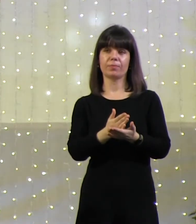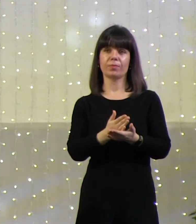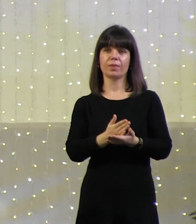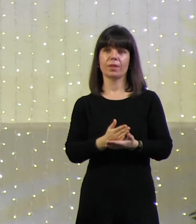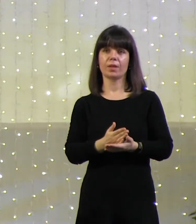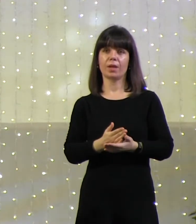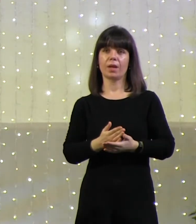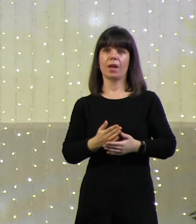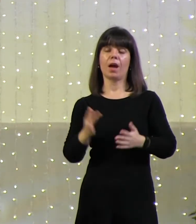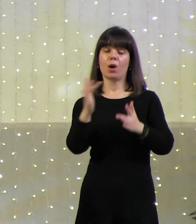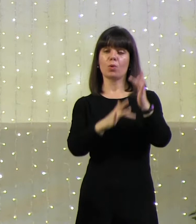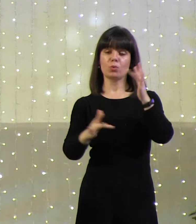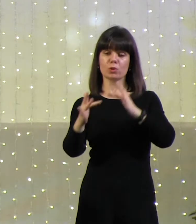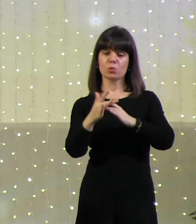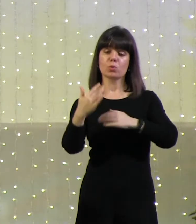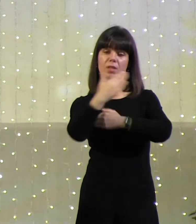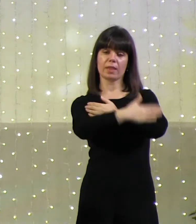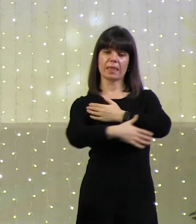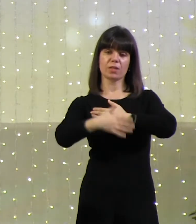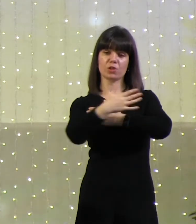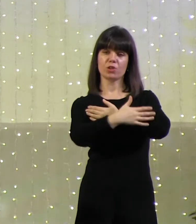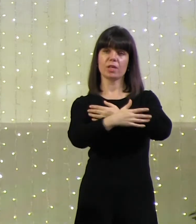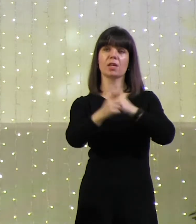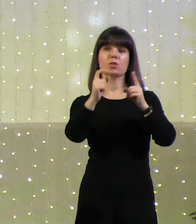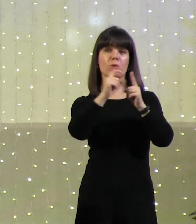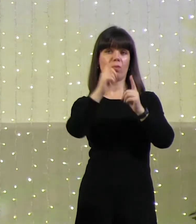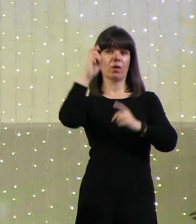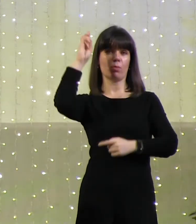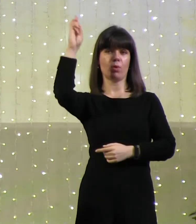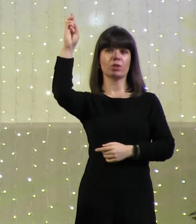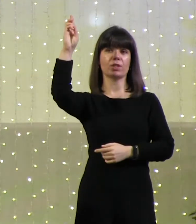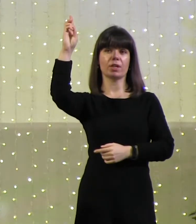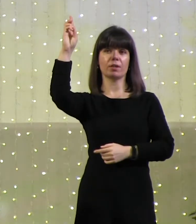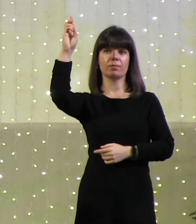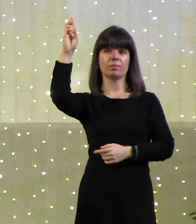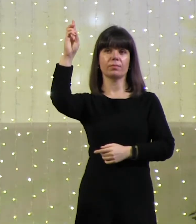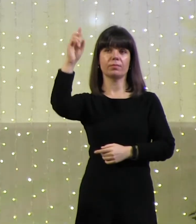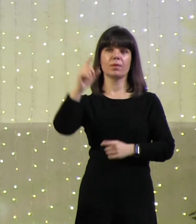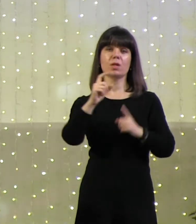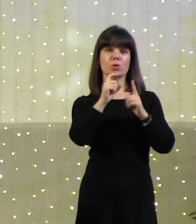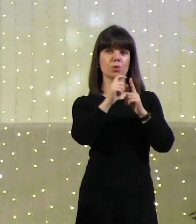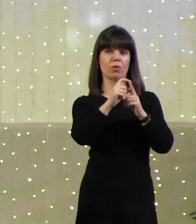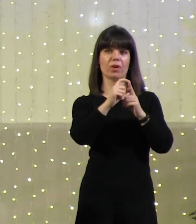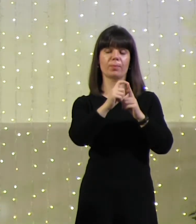У Иисуса на щите Слово Божье. Слово.